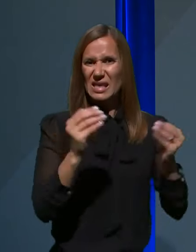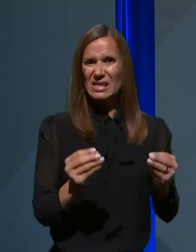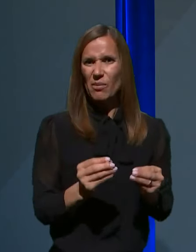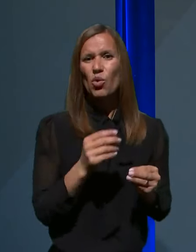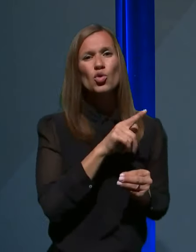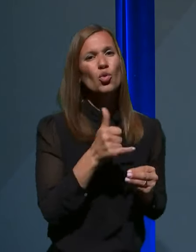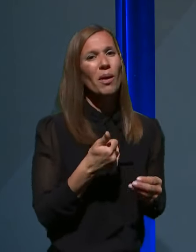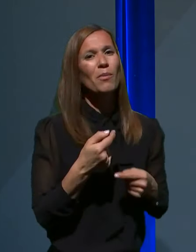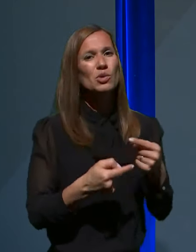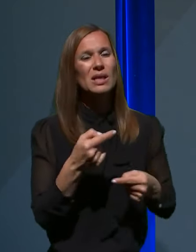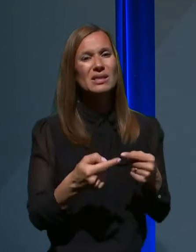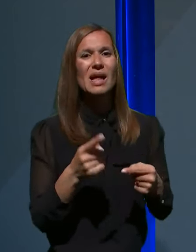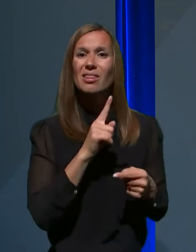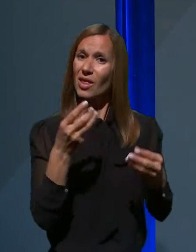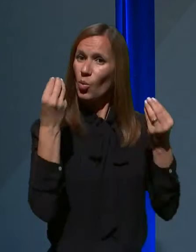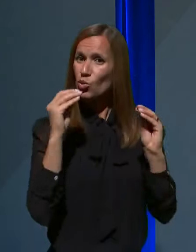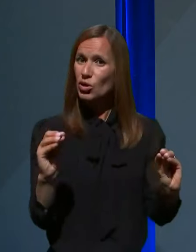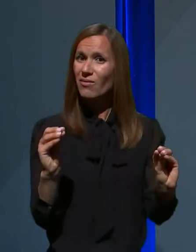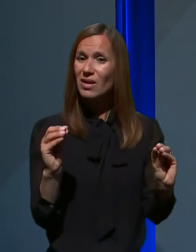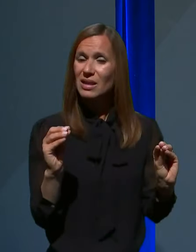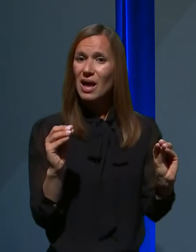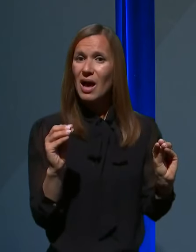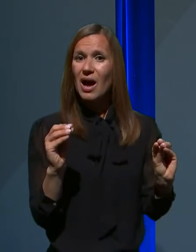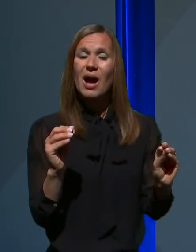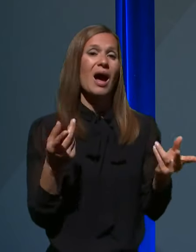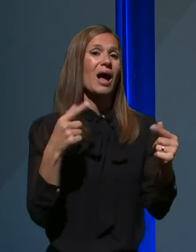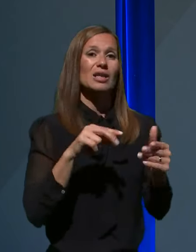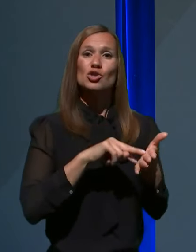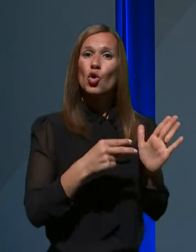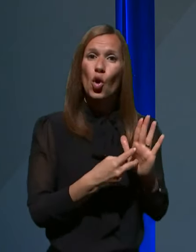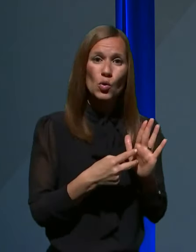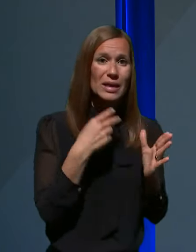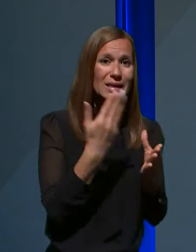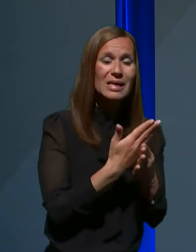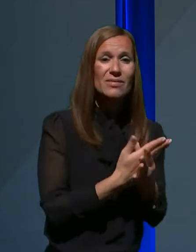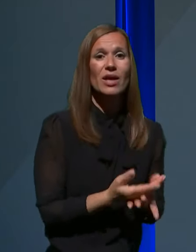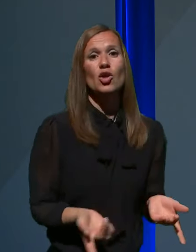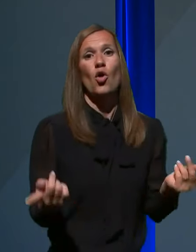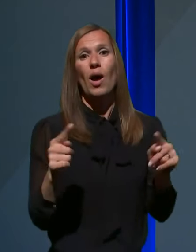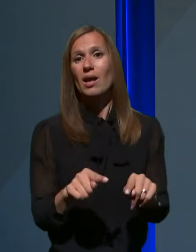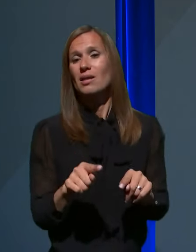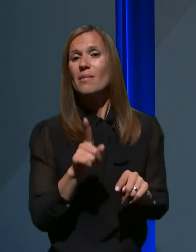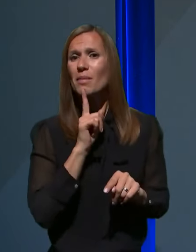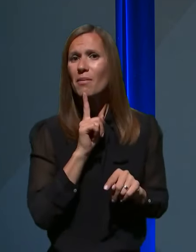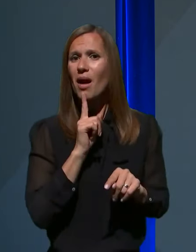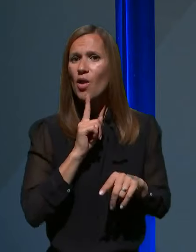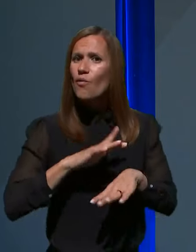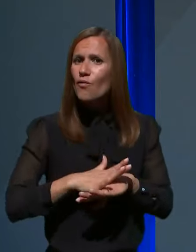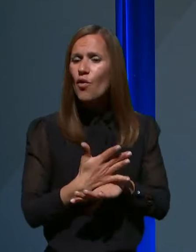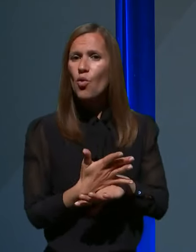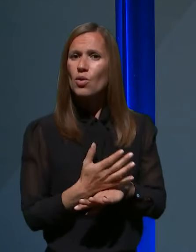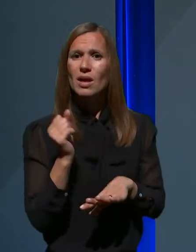dajmo reči, nekega neopoštevanja, bodi si strokovnih meril, ali pa premehne volje, da bi se